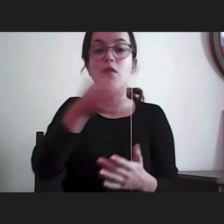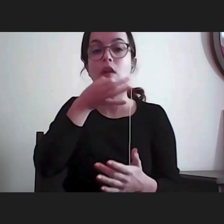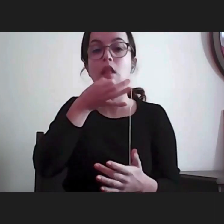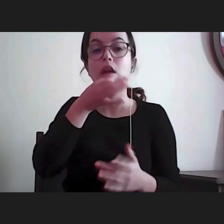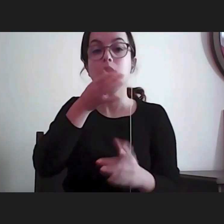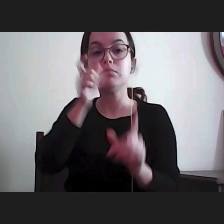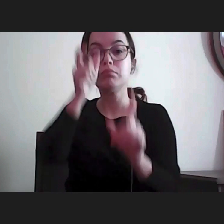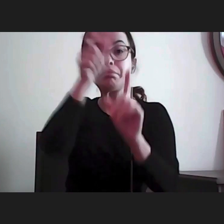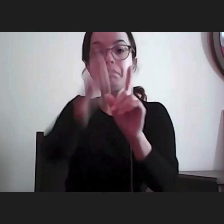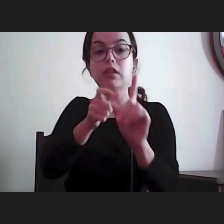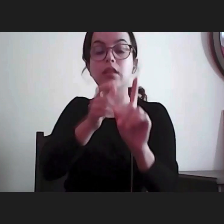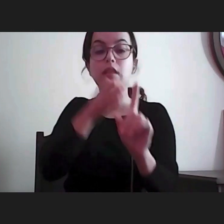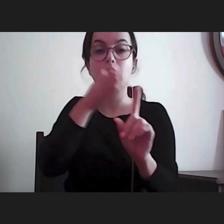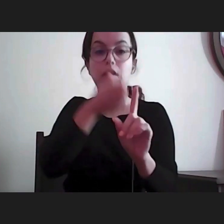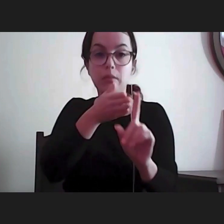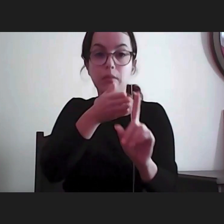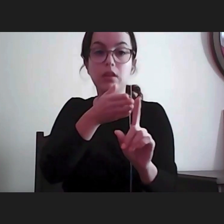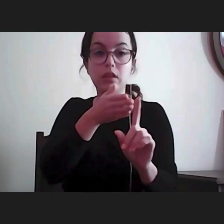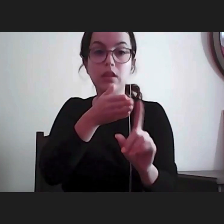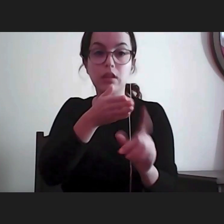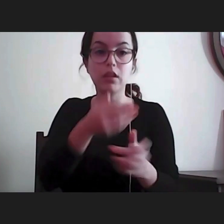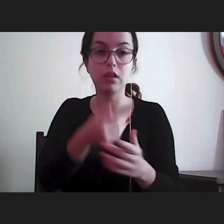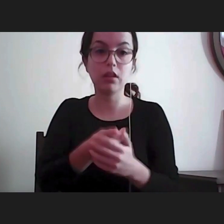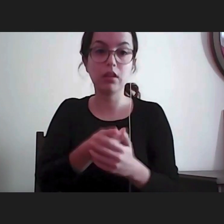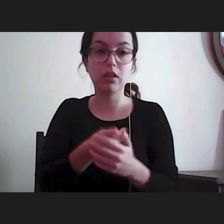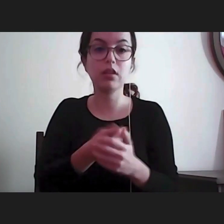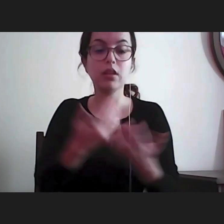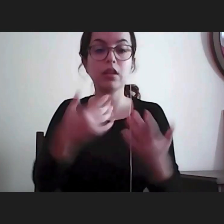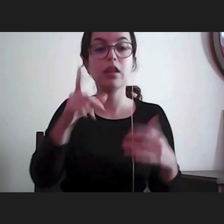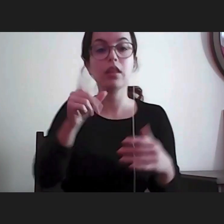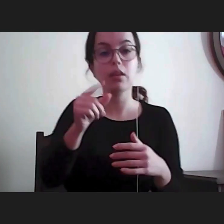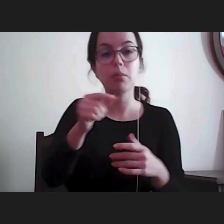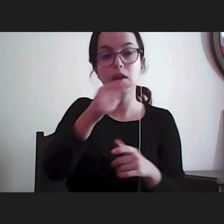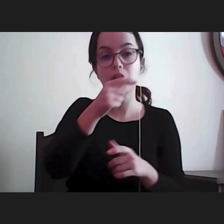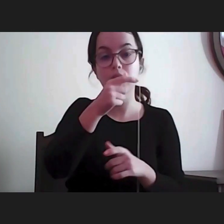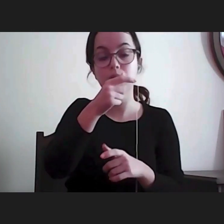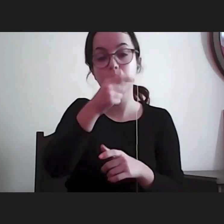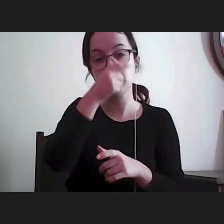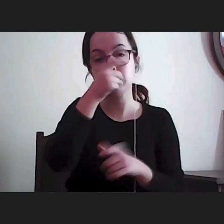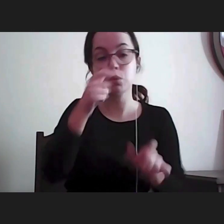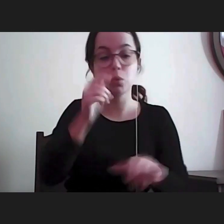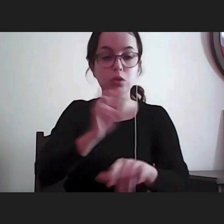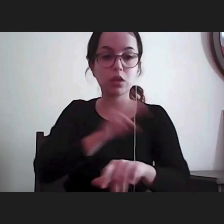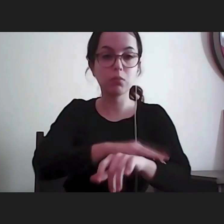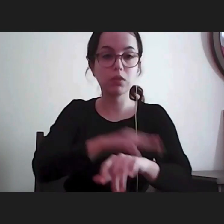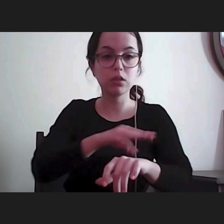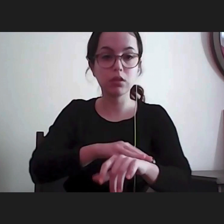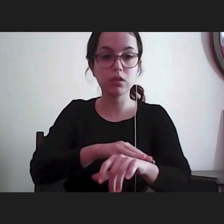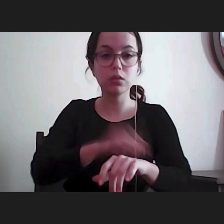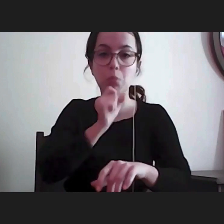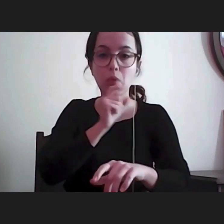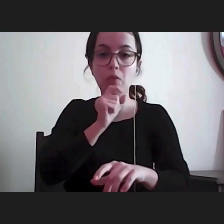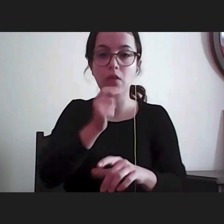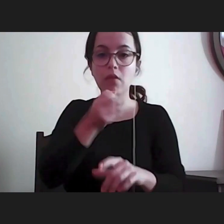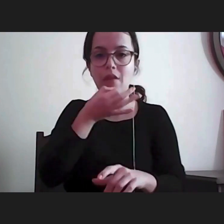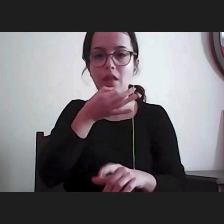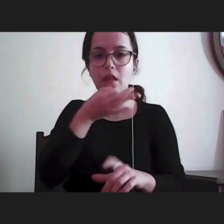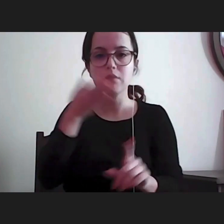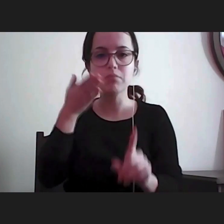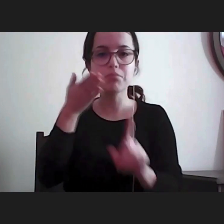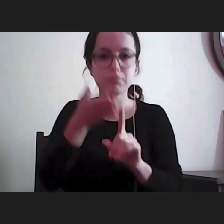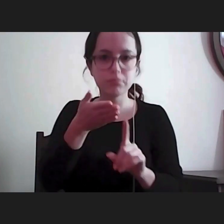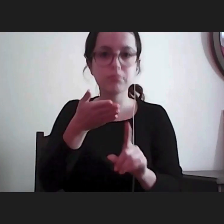Provedor se deve dirigir aos cidadãos e até à administração, não é? De forma expedita,